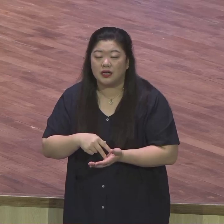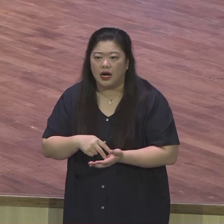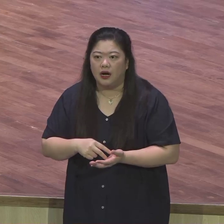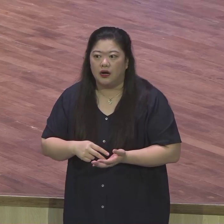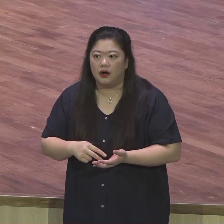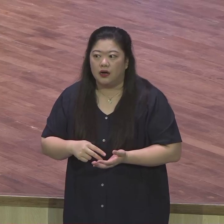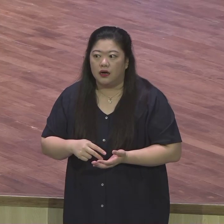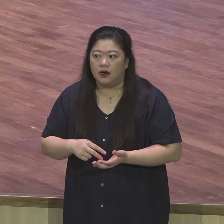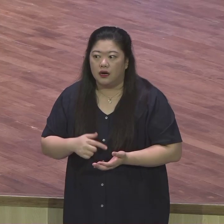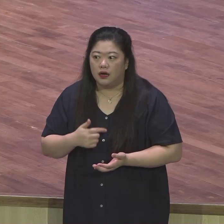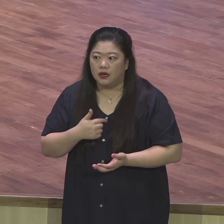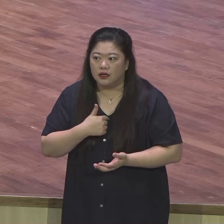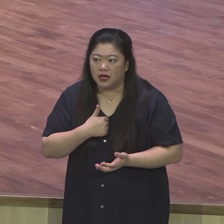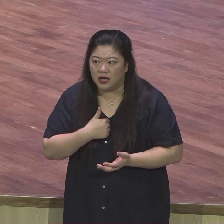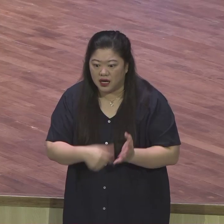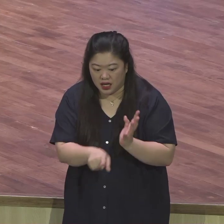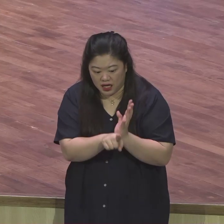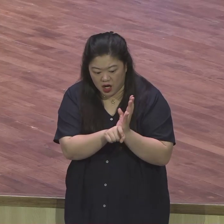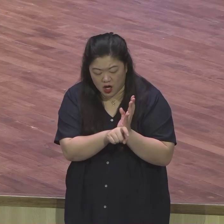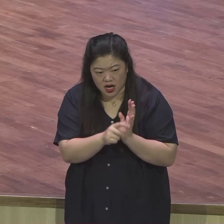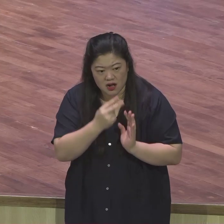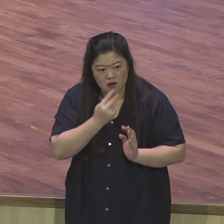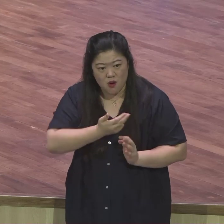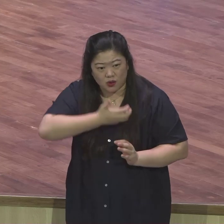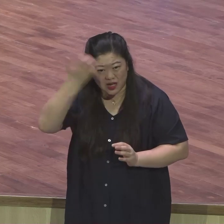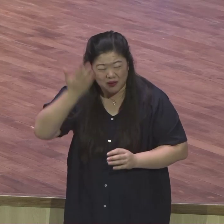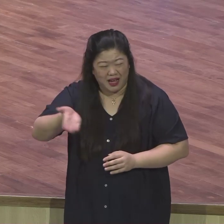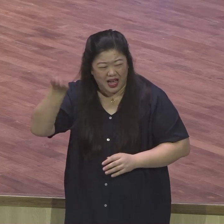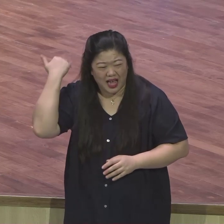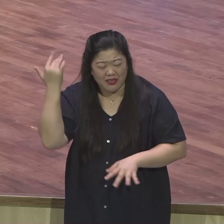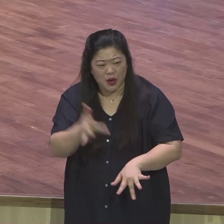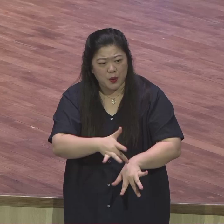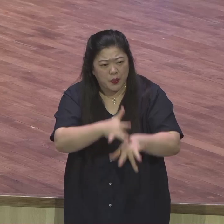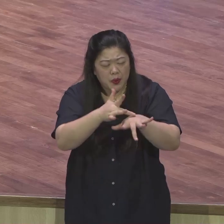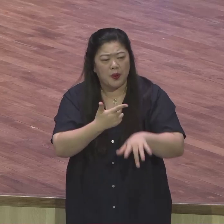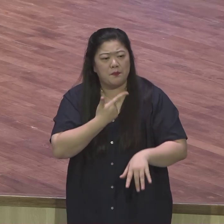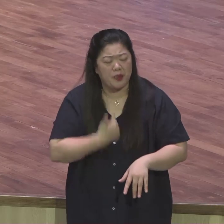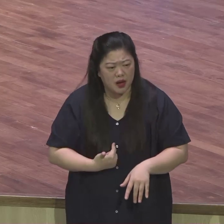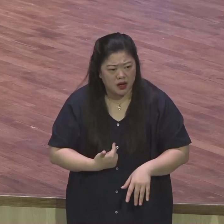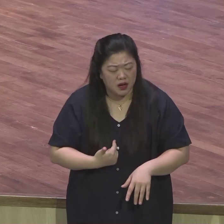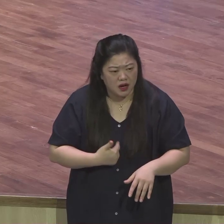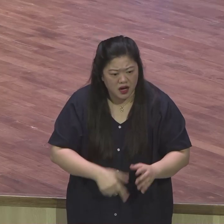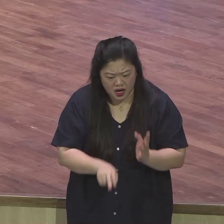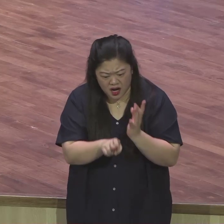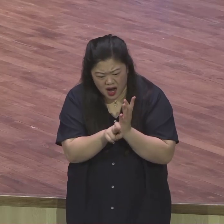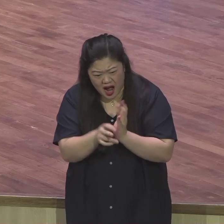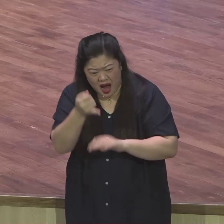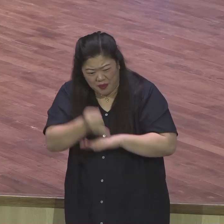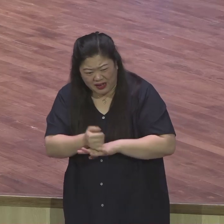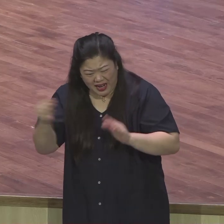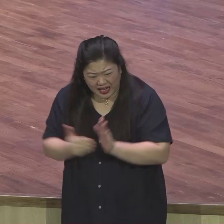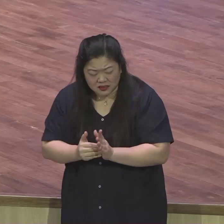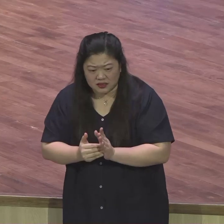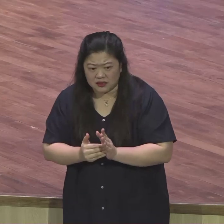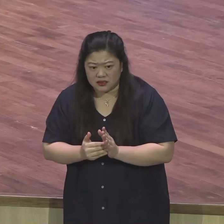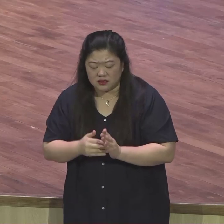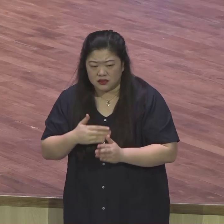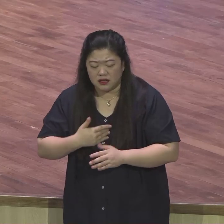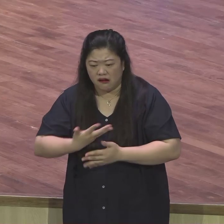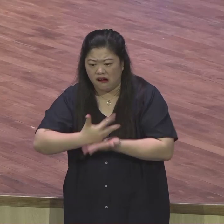마지막 변함인까지 잃어버릴까 싶어서 반대였습니다. 처음에는 안 된다. 변함인은 절대 못 데려간다. 변함인은